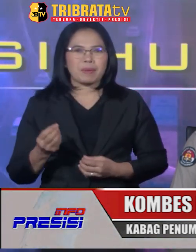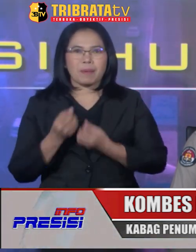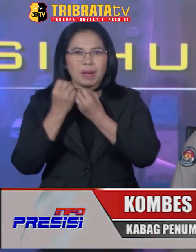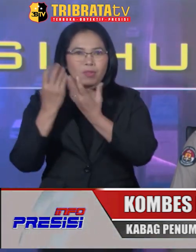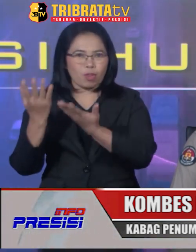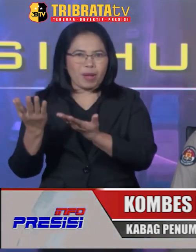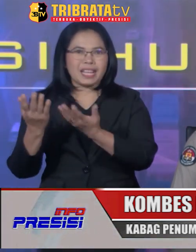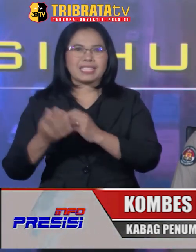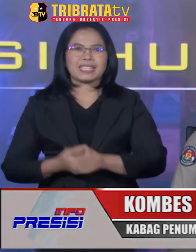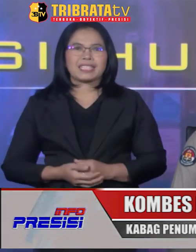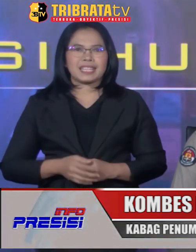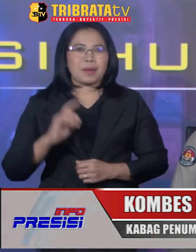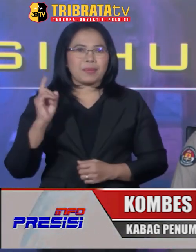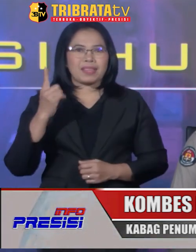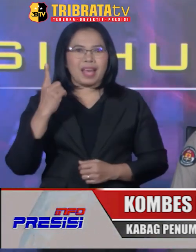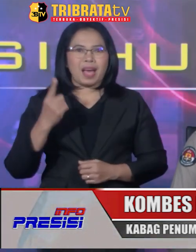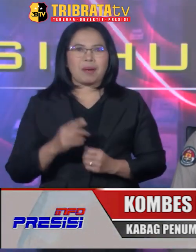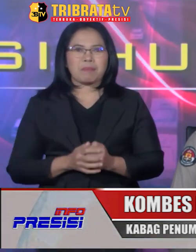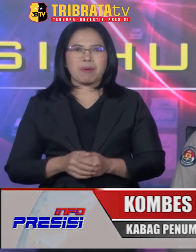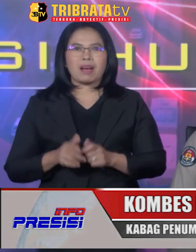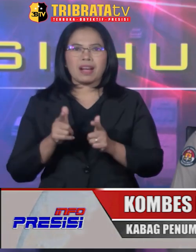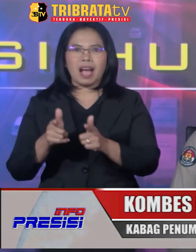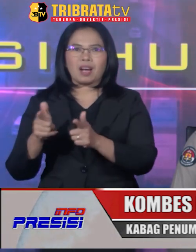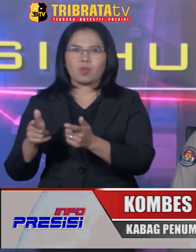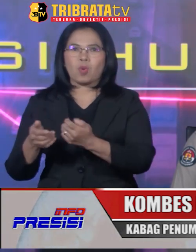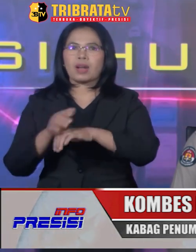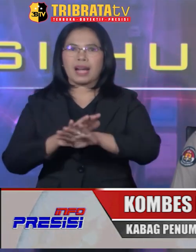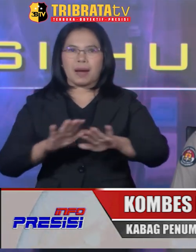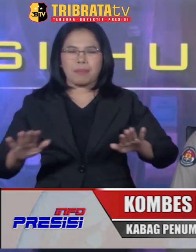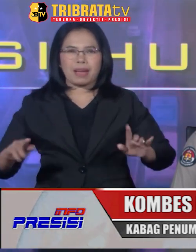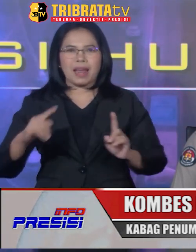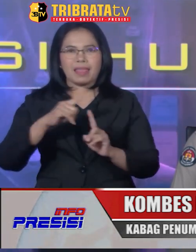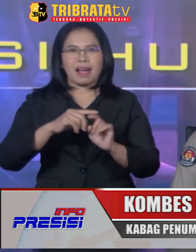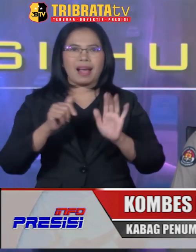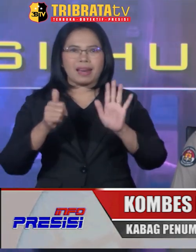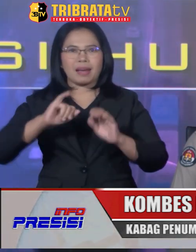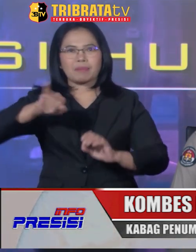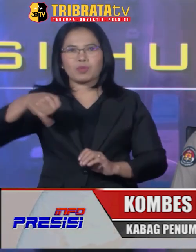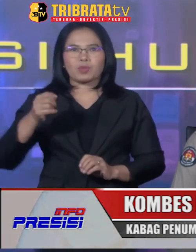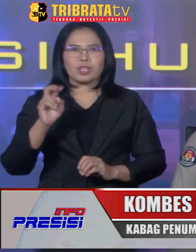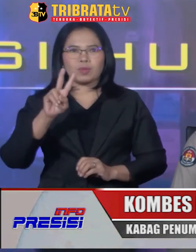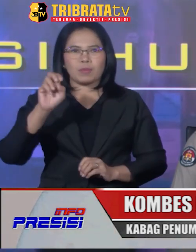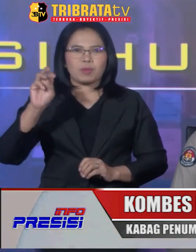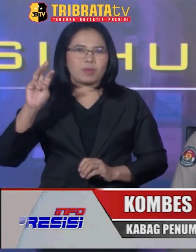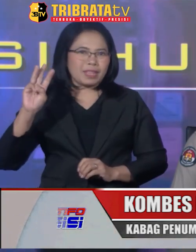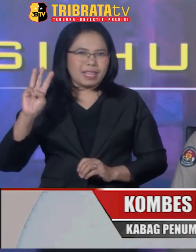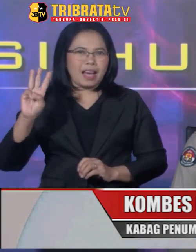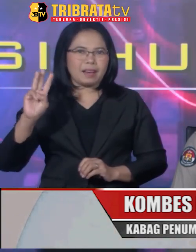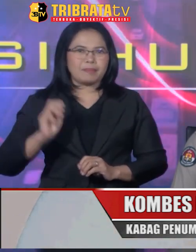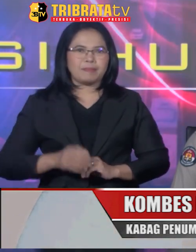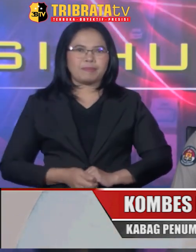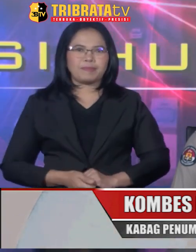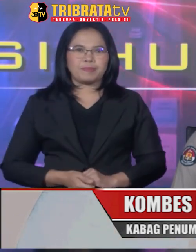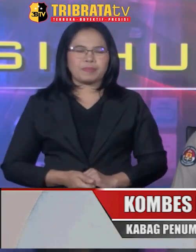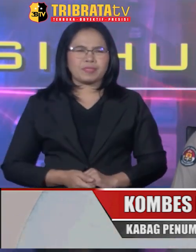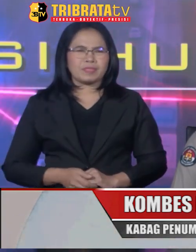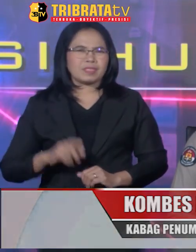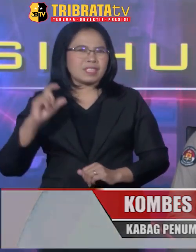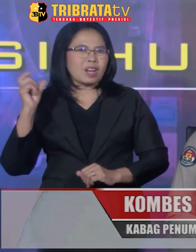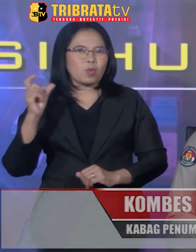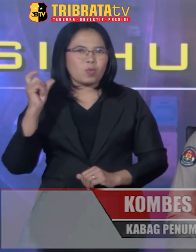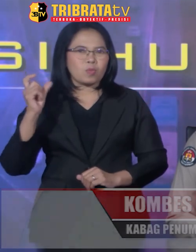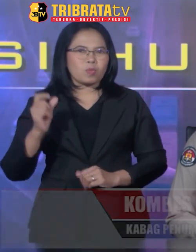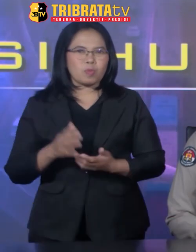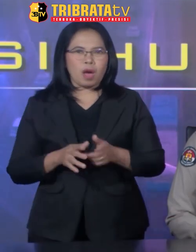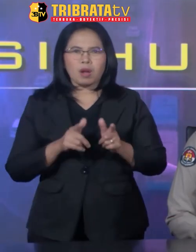informasi. Yang pertama terkait dengan gangguan kamtipmas tanggal 6 Juli 2023. Secara